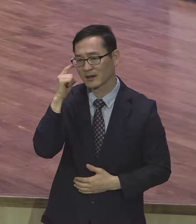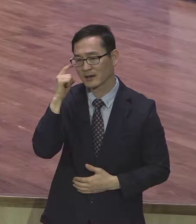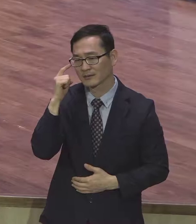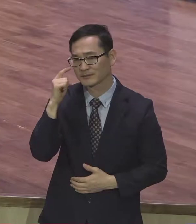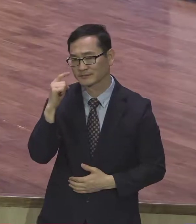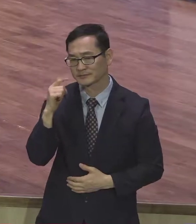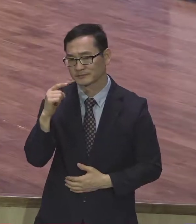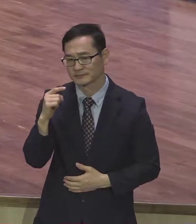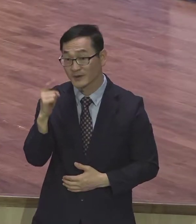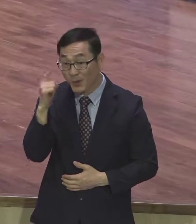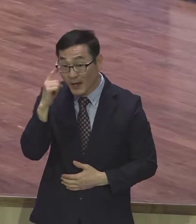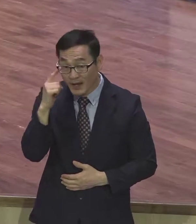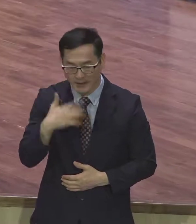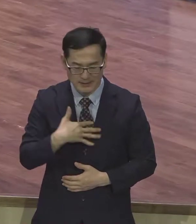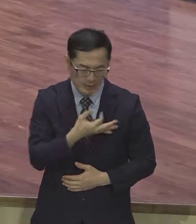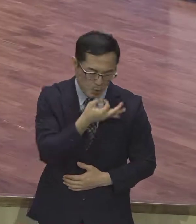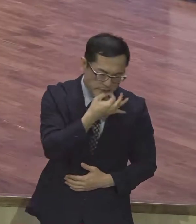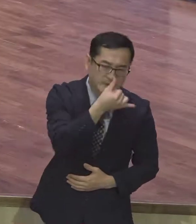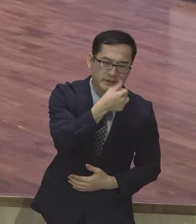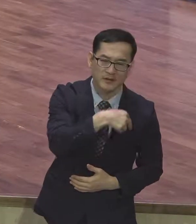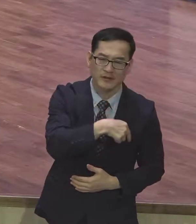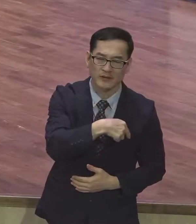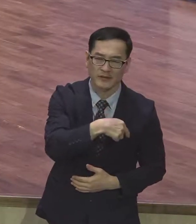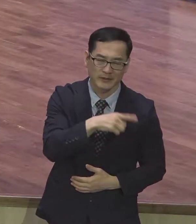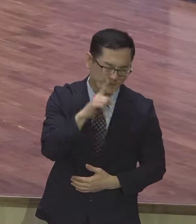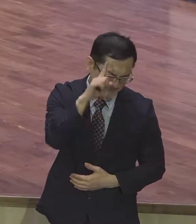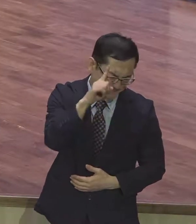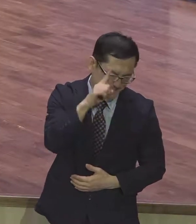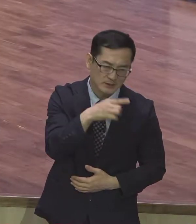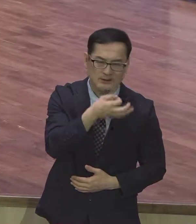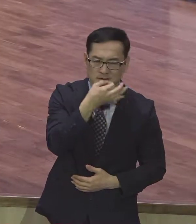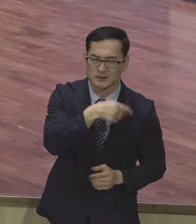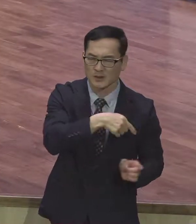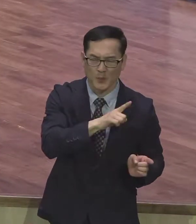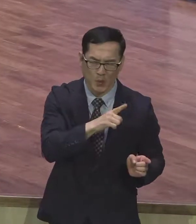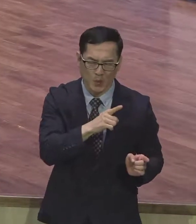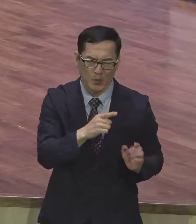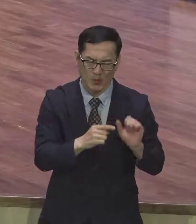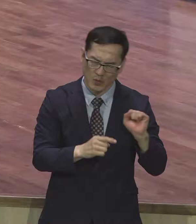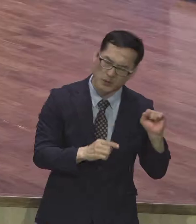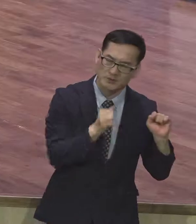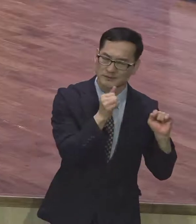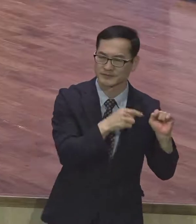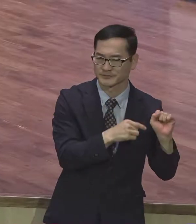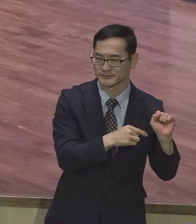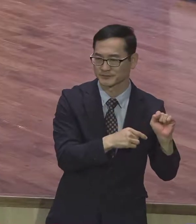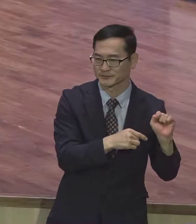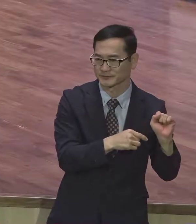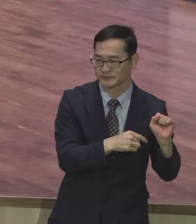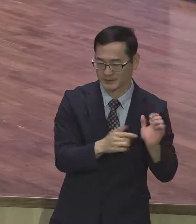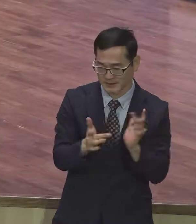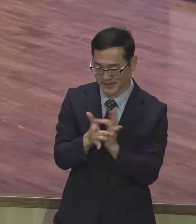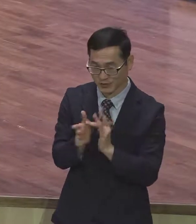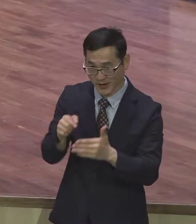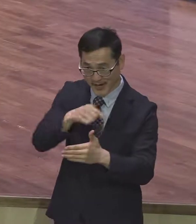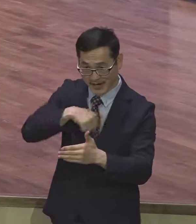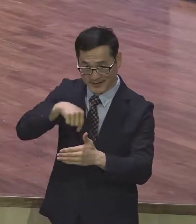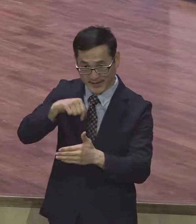욕심과 내 육신적인 뭔가 속았기 때문이란 말이에요. 그리토 예수 안에는 주신 최고의 축복이